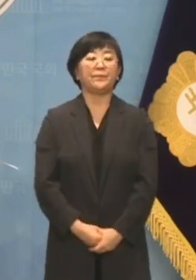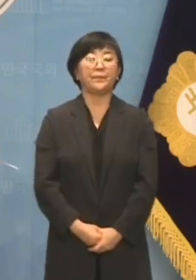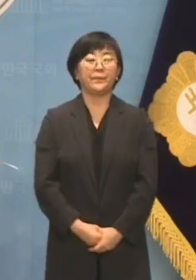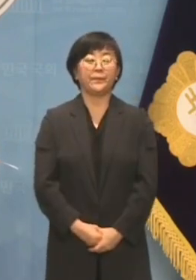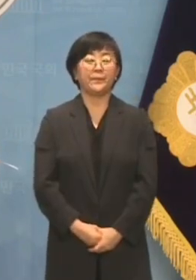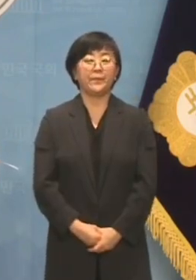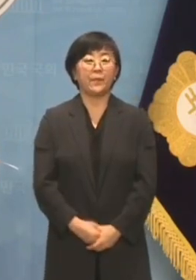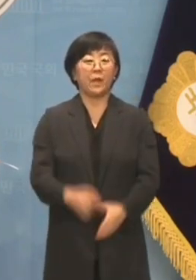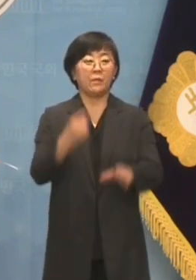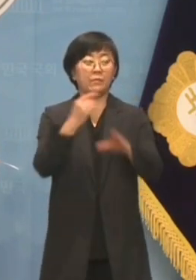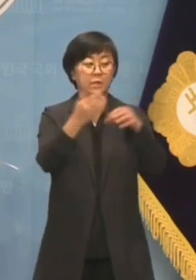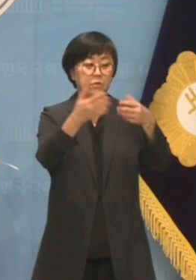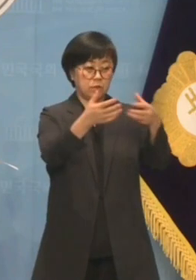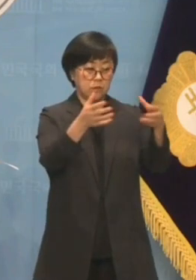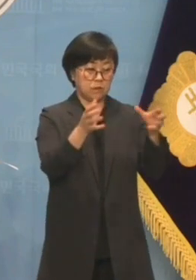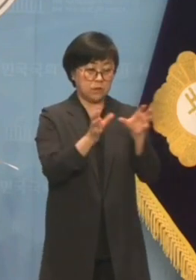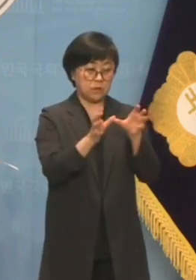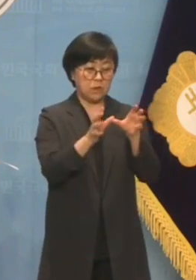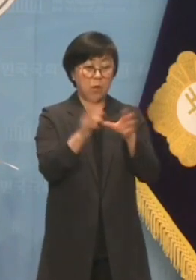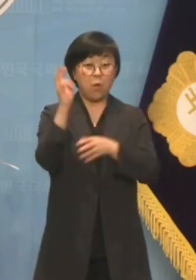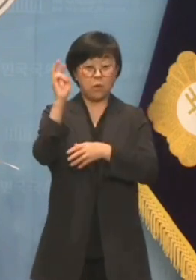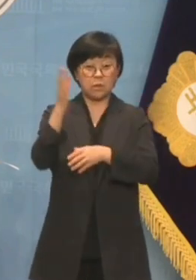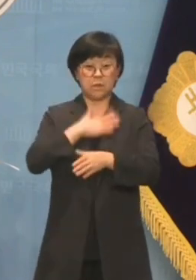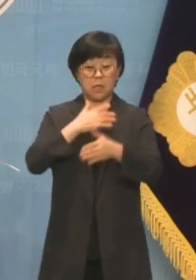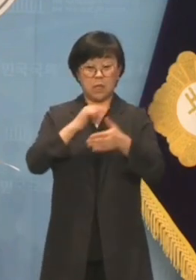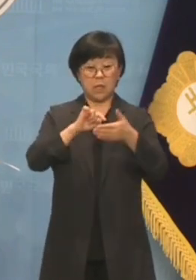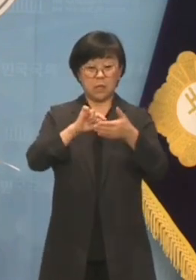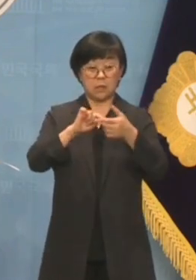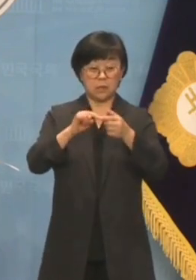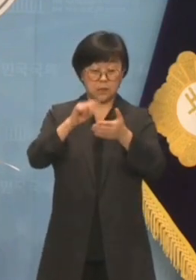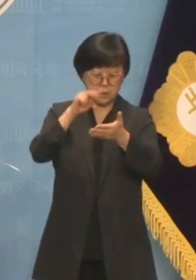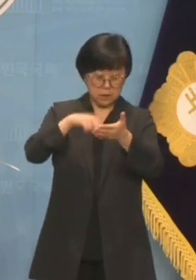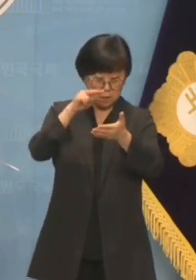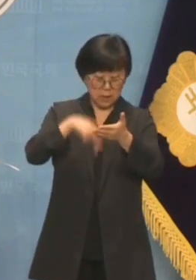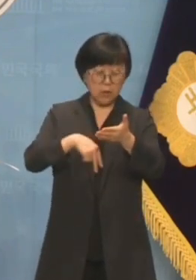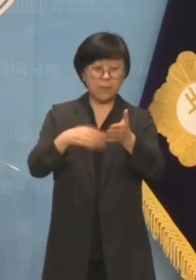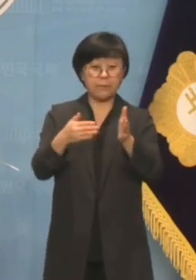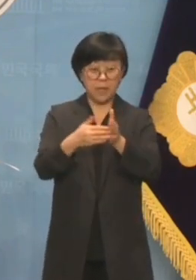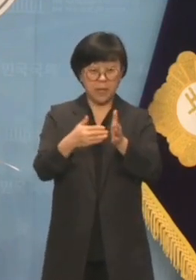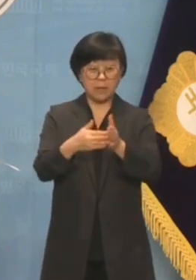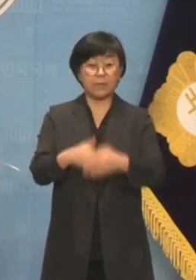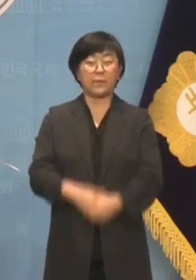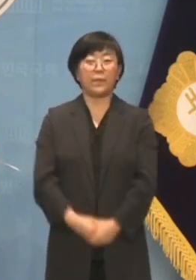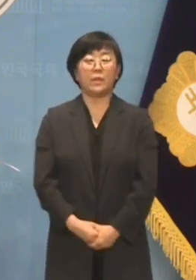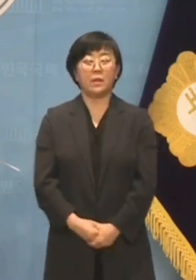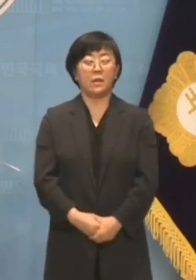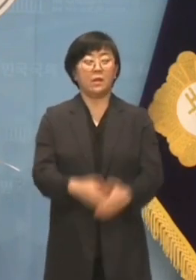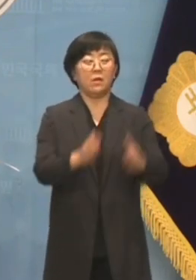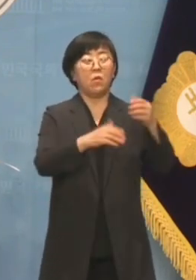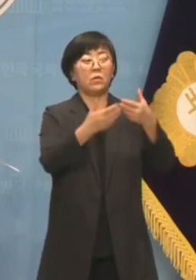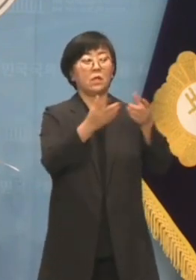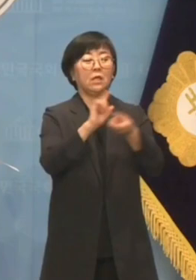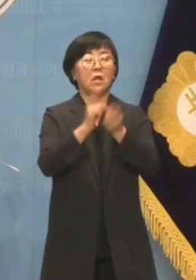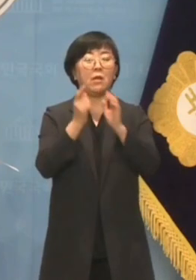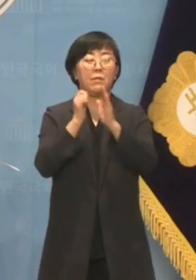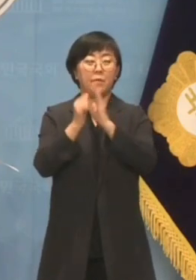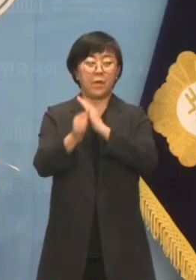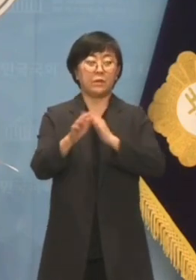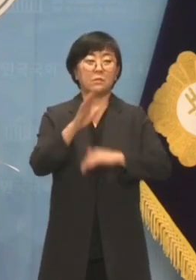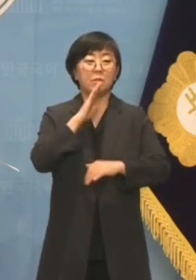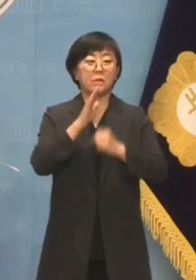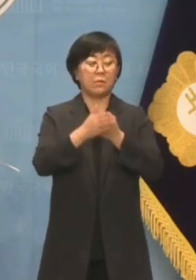민주당은 혹시 제 글을 읽거나 보셨습니까? 공당의 대변인이라면